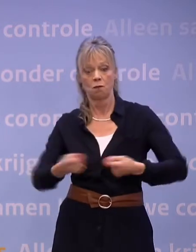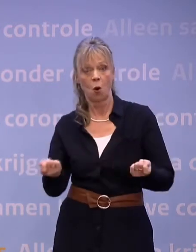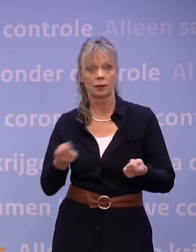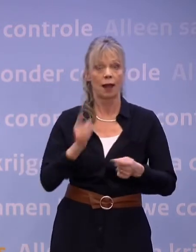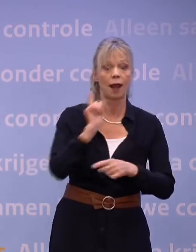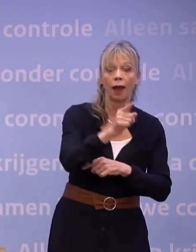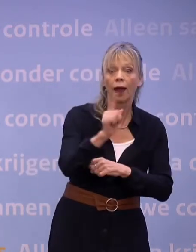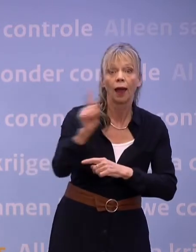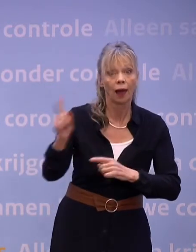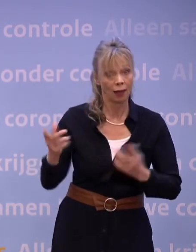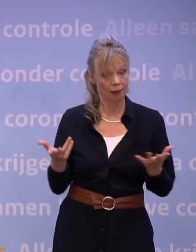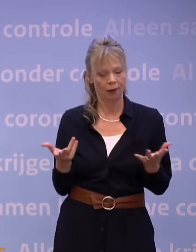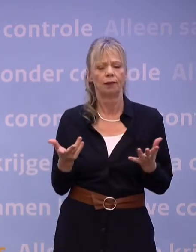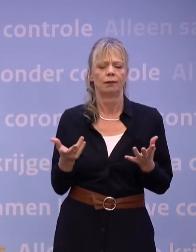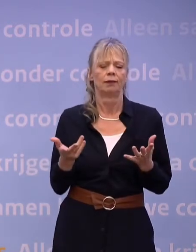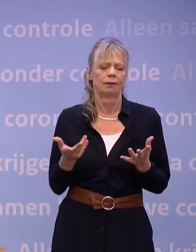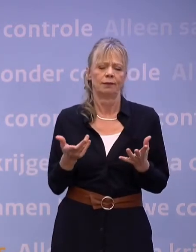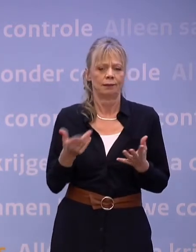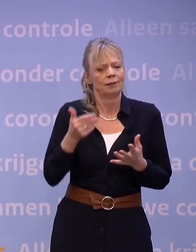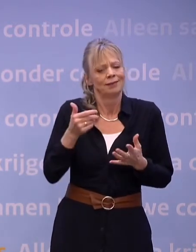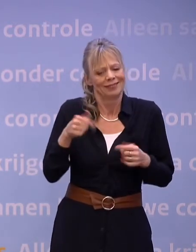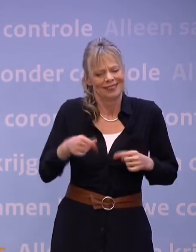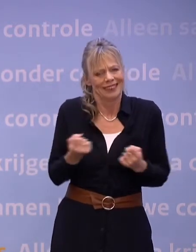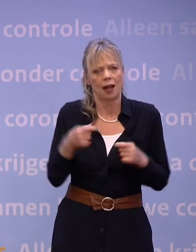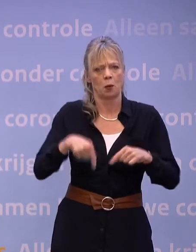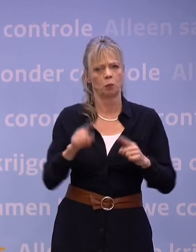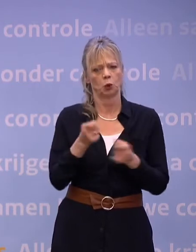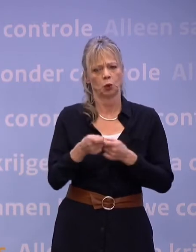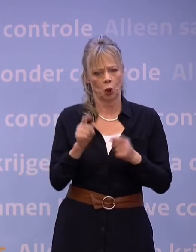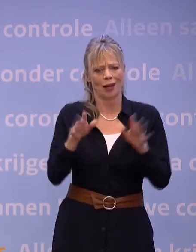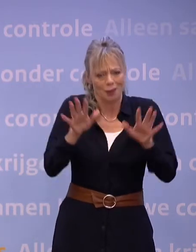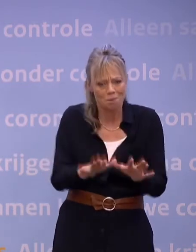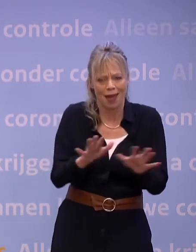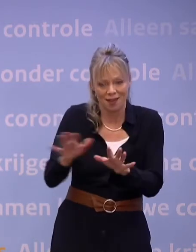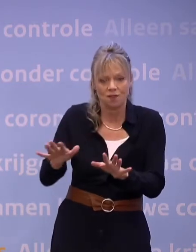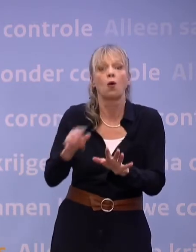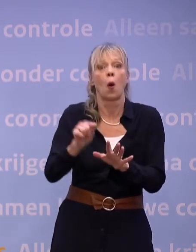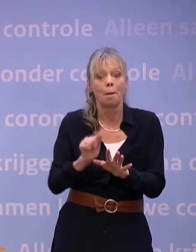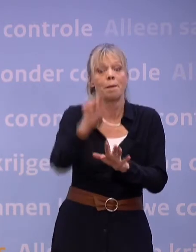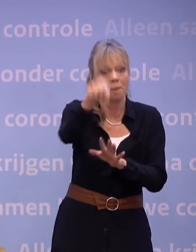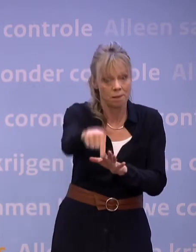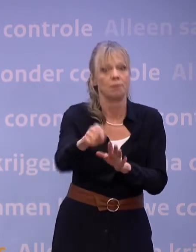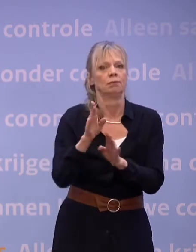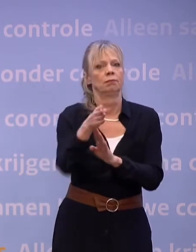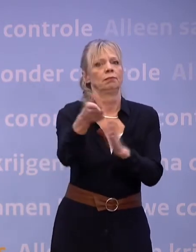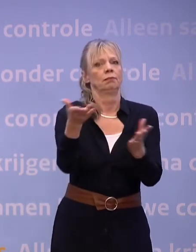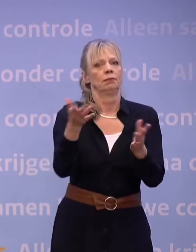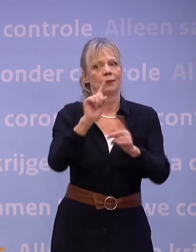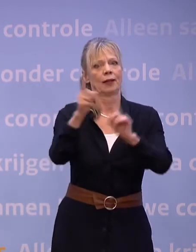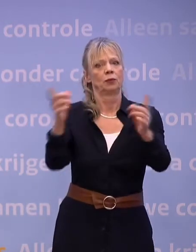Dat moeten we nu samen in stand houden. We gaan samen naar de eindstreep.